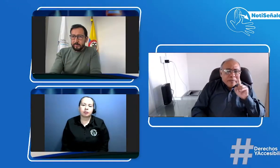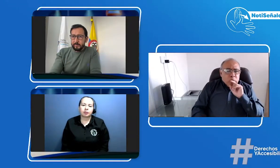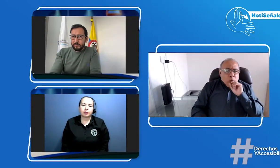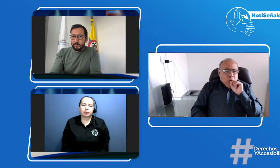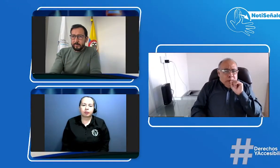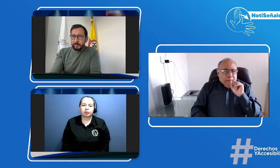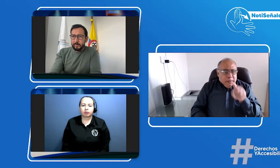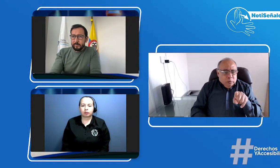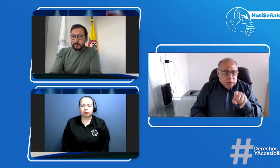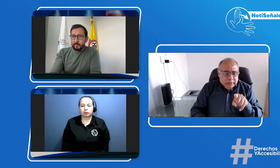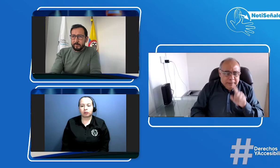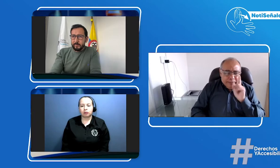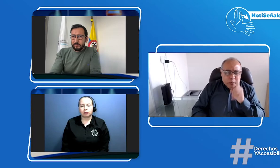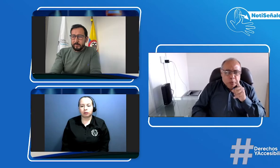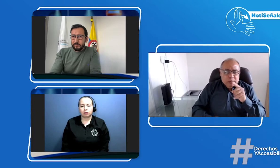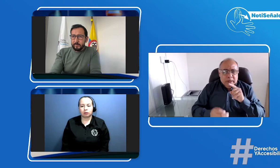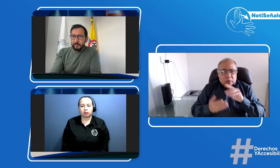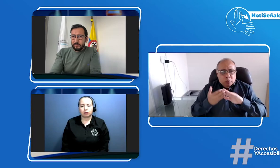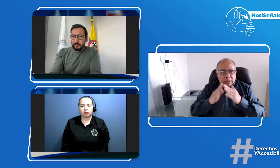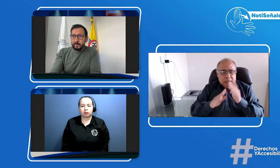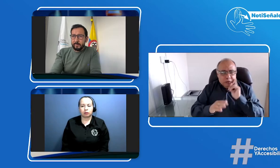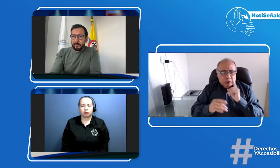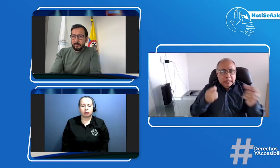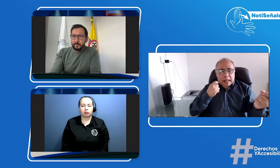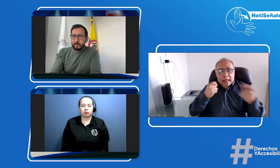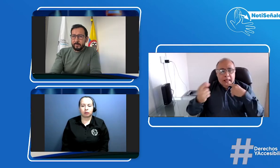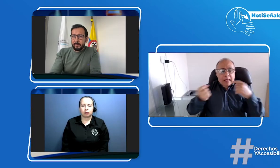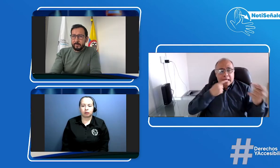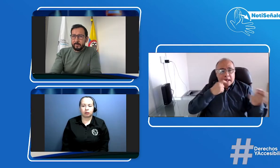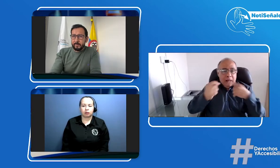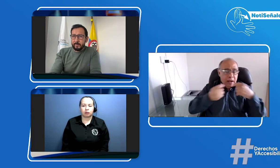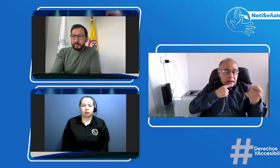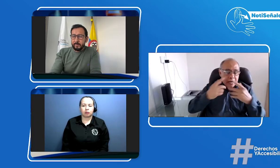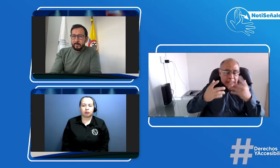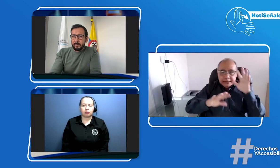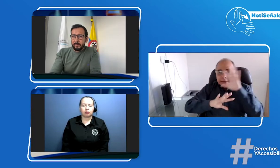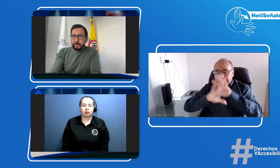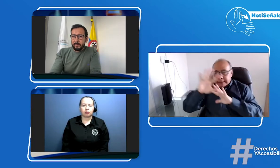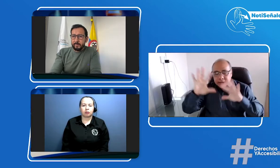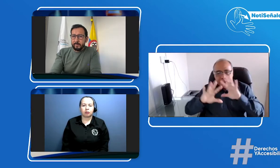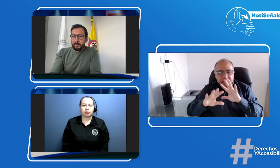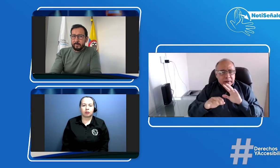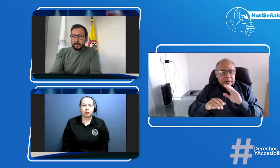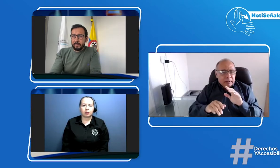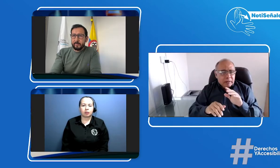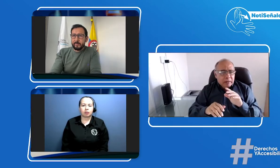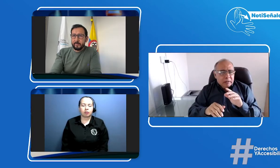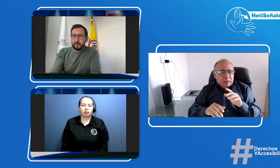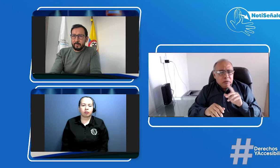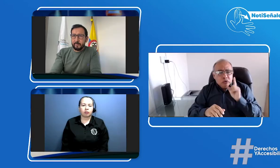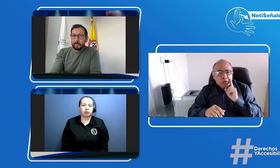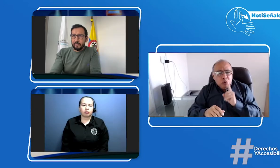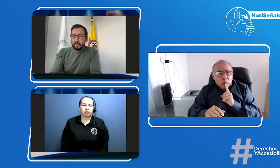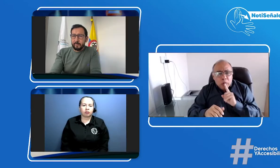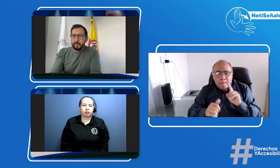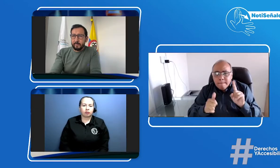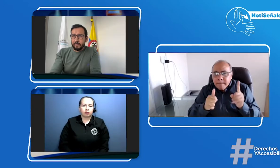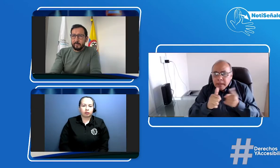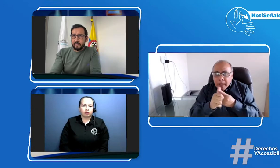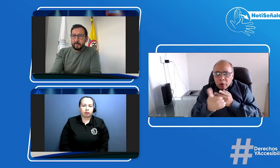y yo tengo una pregunta surge una pregunta Gia porque la comunidad sorda nos ha estado preguntando existe